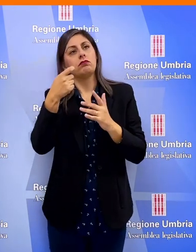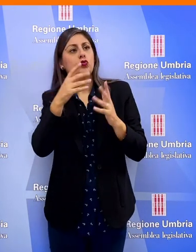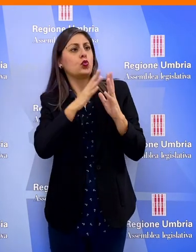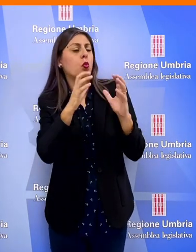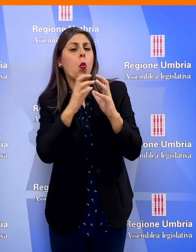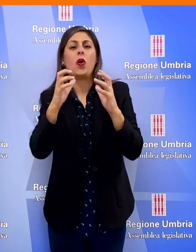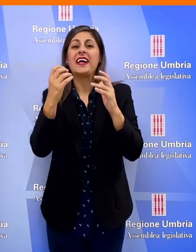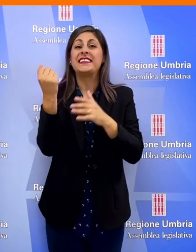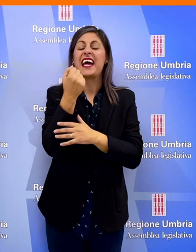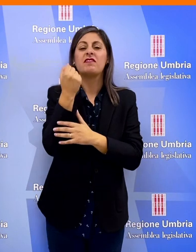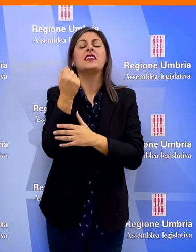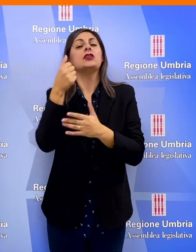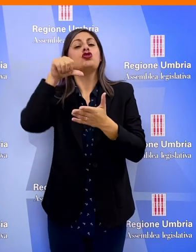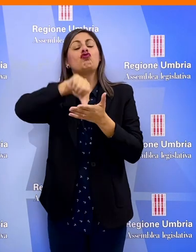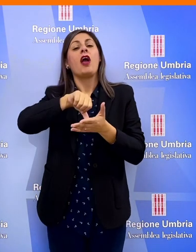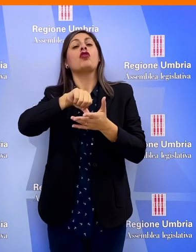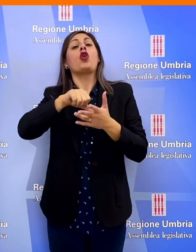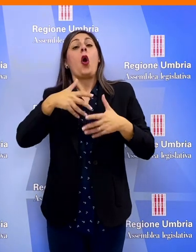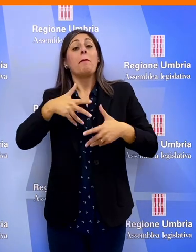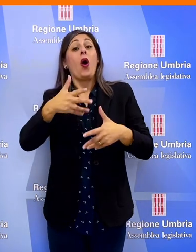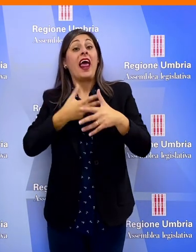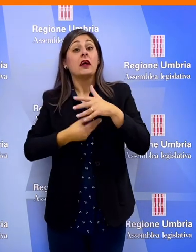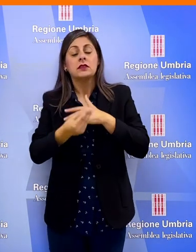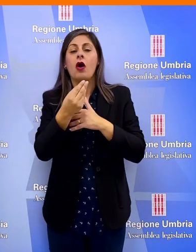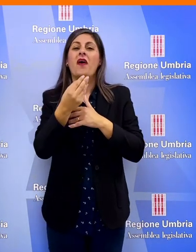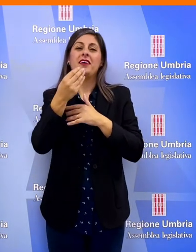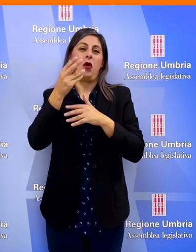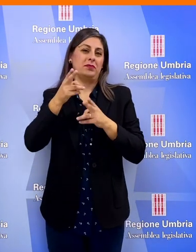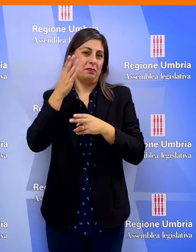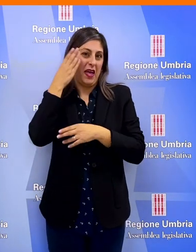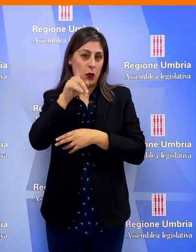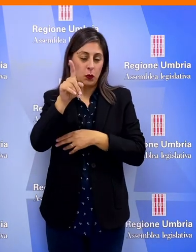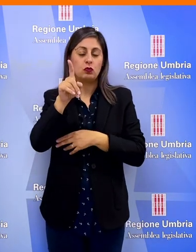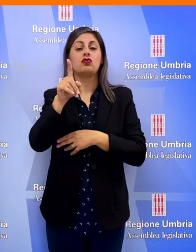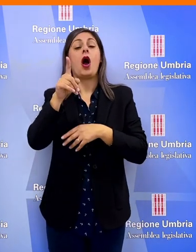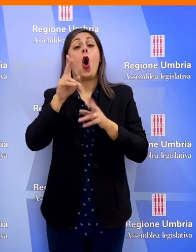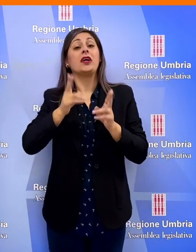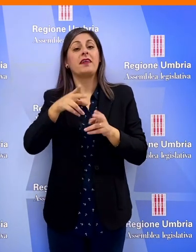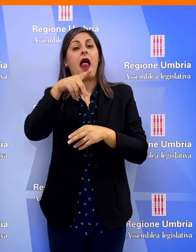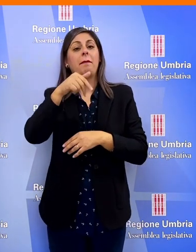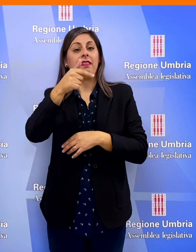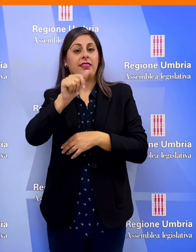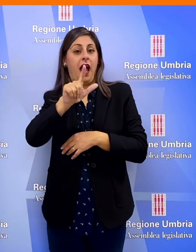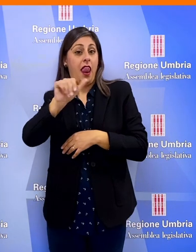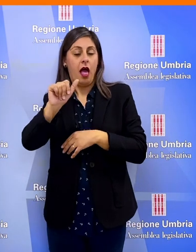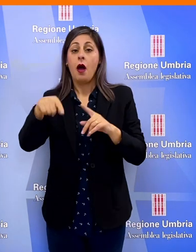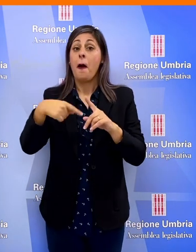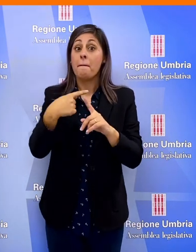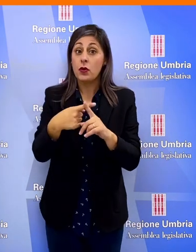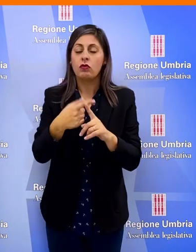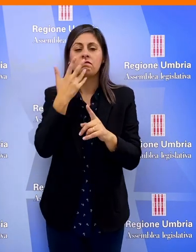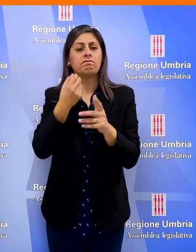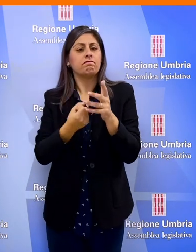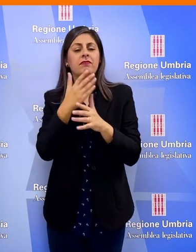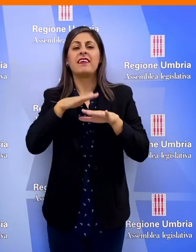le strutture del centro di procreazione medicalmente assistita dell'Azienda Ospedaliera di Perugia, Ospedale di Pantalla infine a